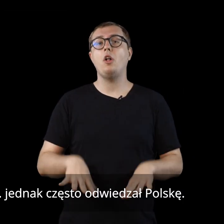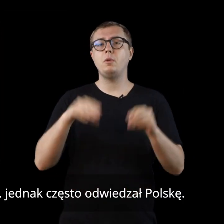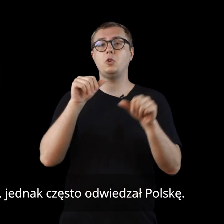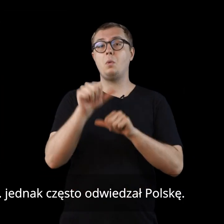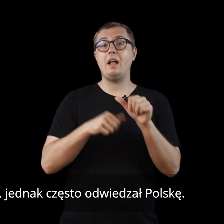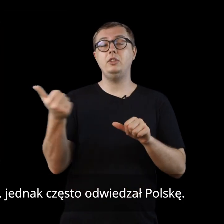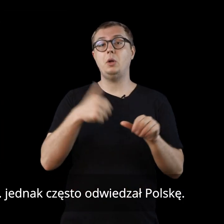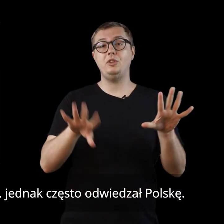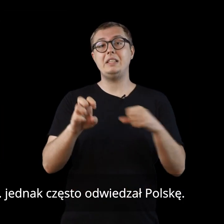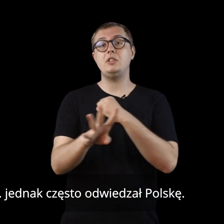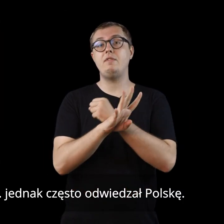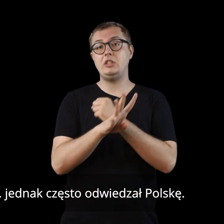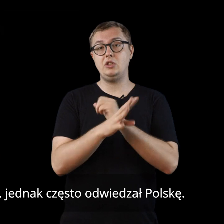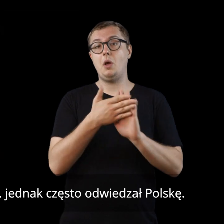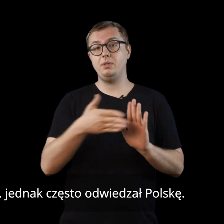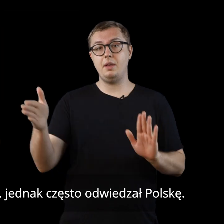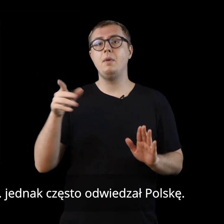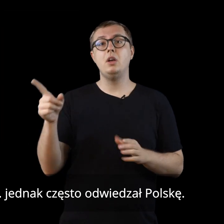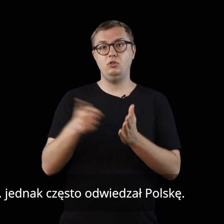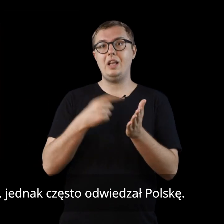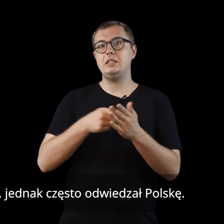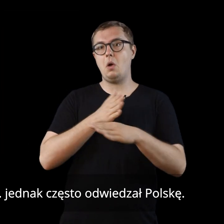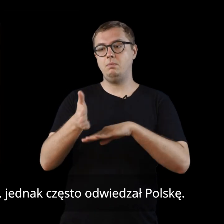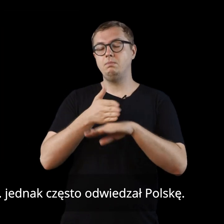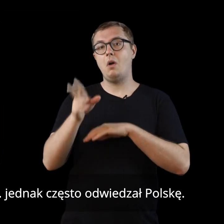Od początku lat 90. jednak często odwiedzał Polskę.